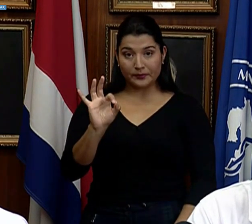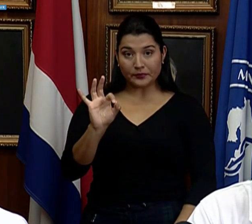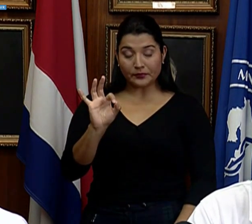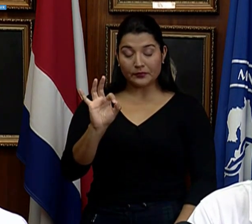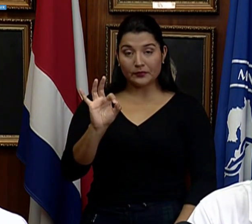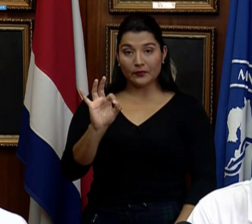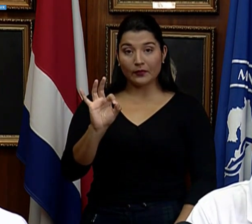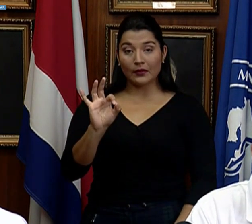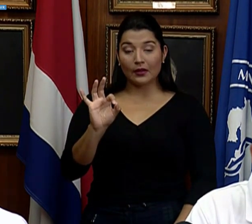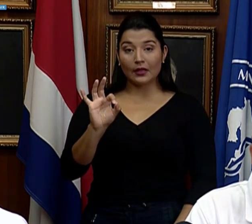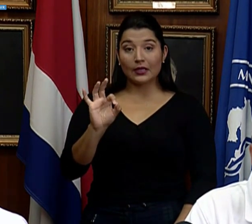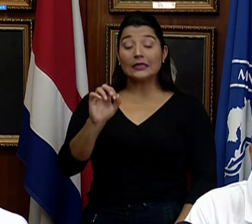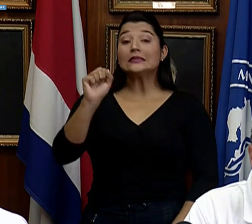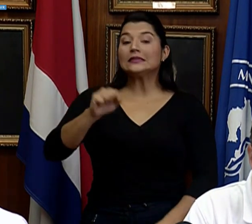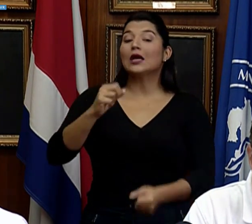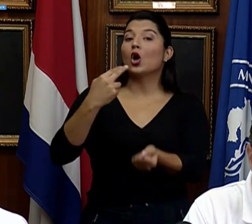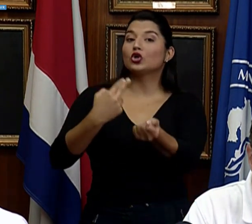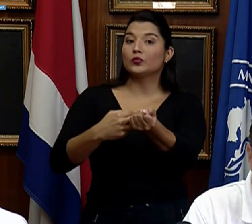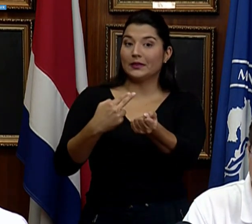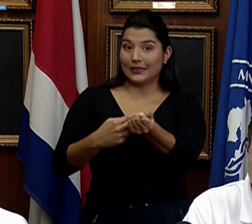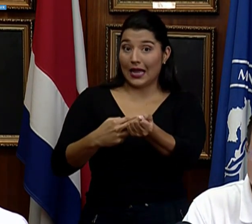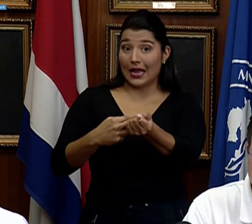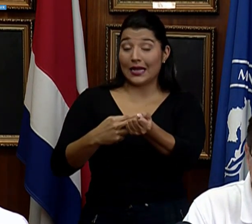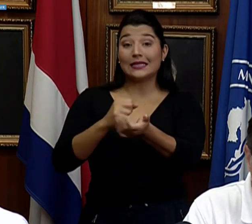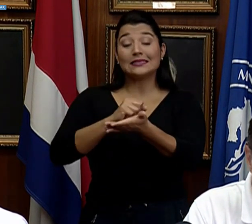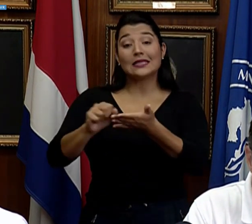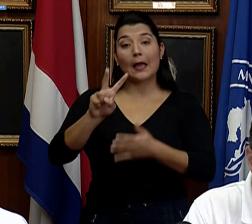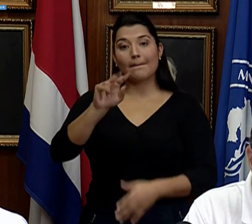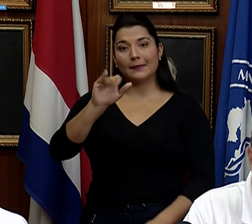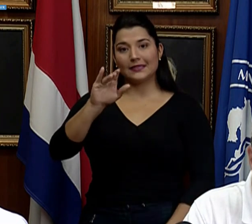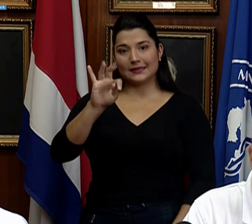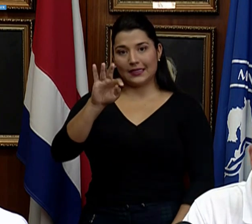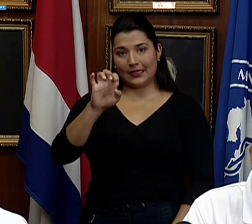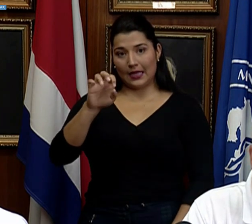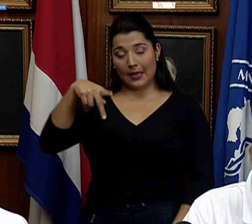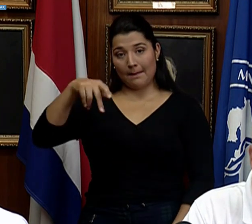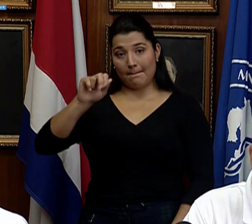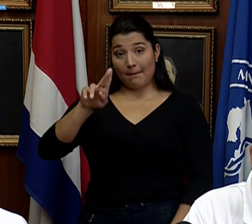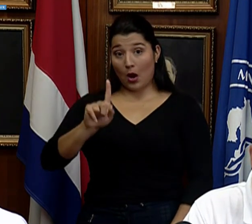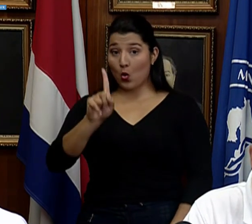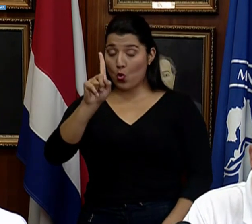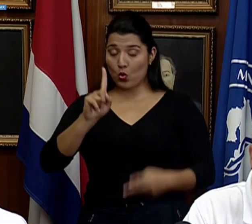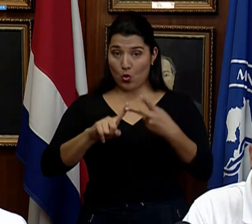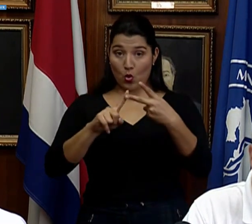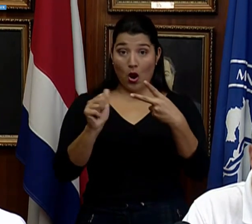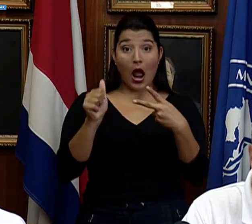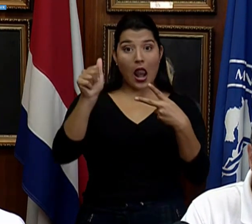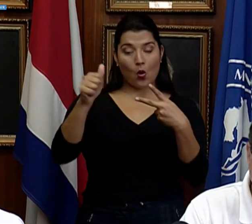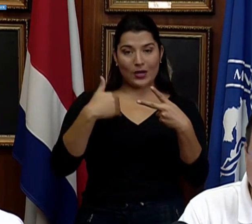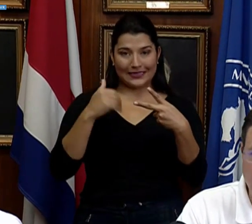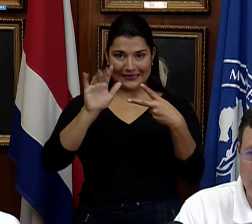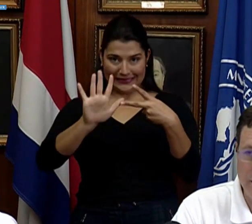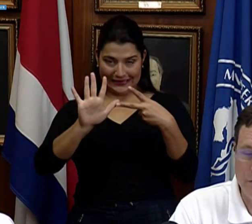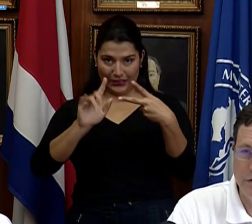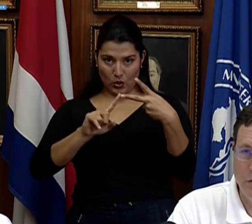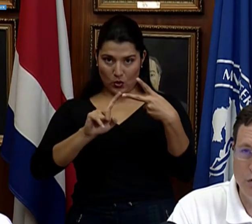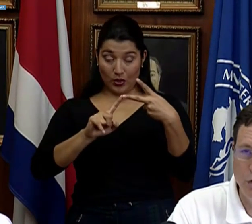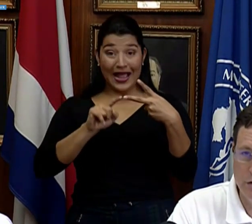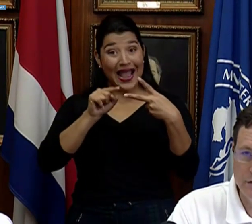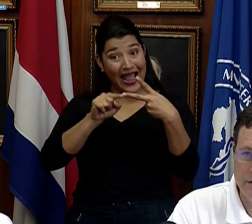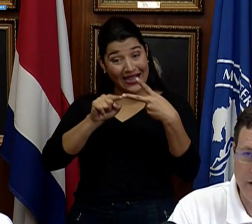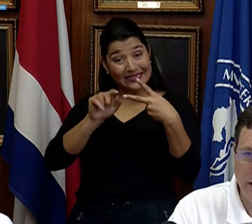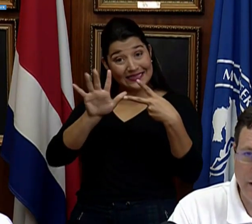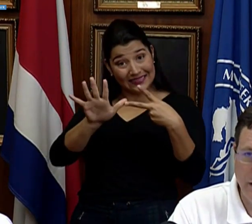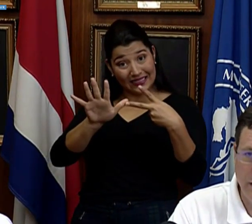el Hospital San Vicente de Paul tiene uno. En Alajuela hay cinco, de los cuales de esos cinco,